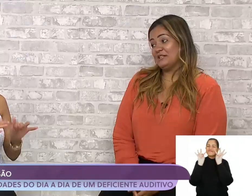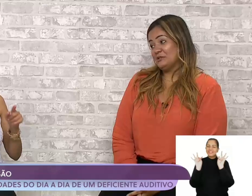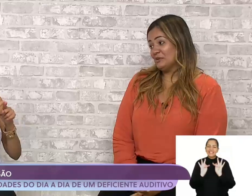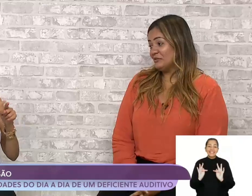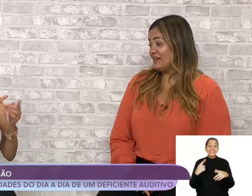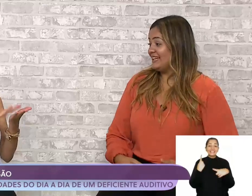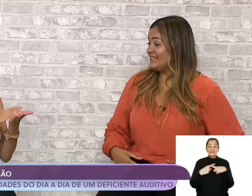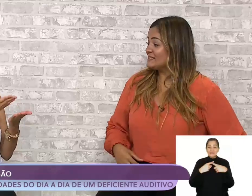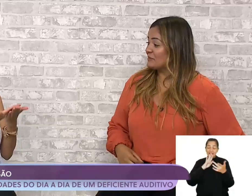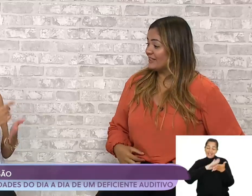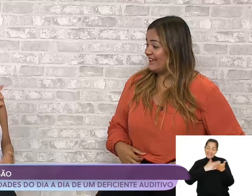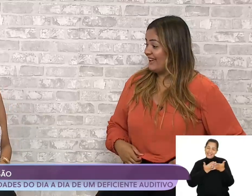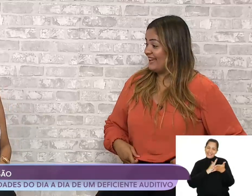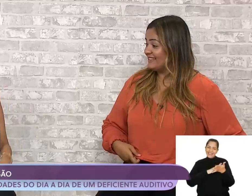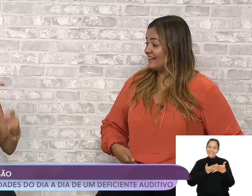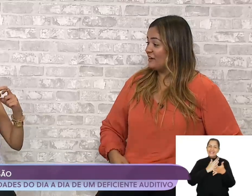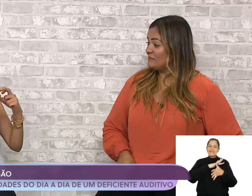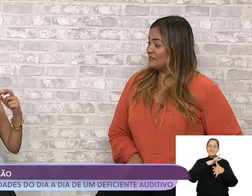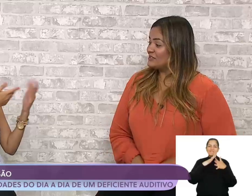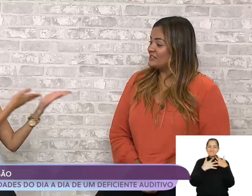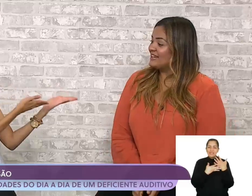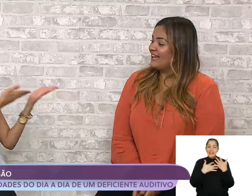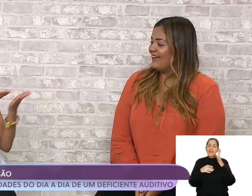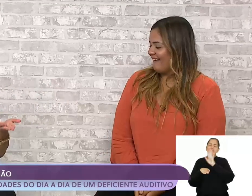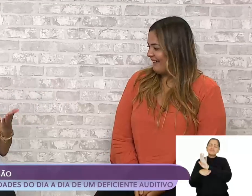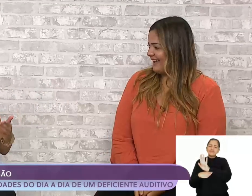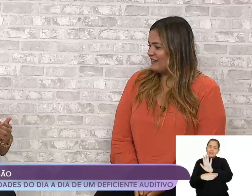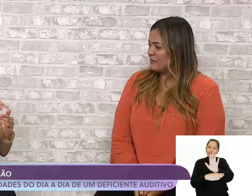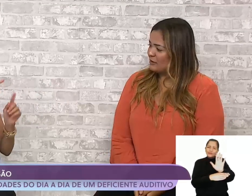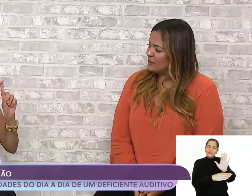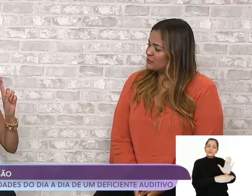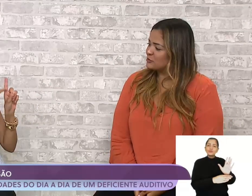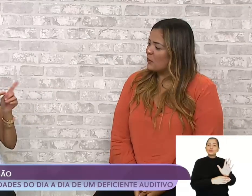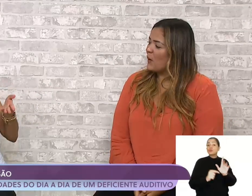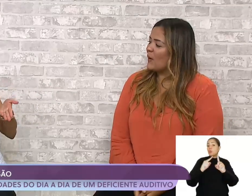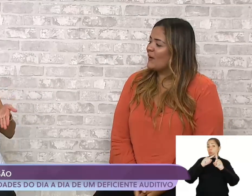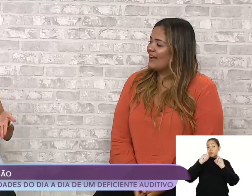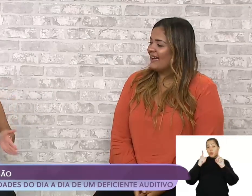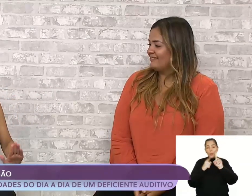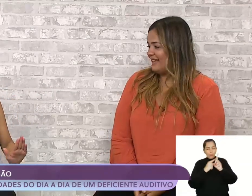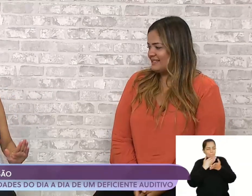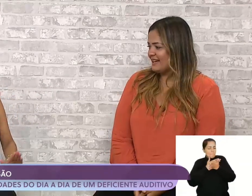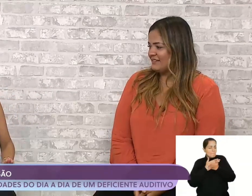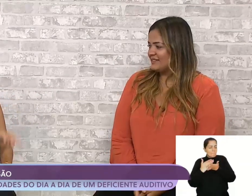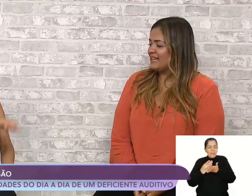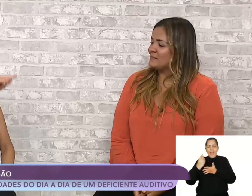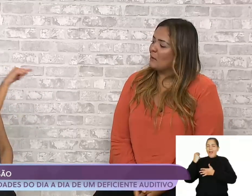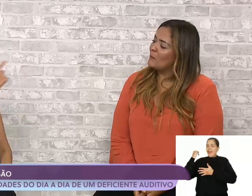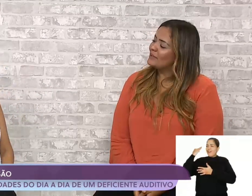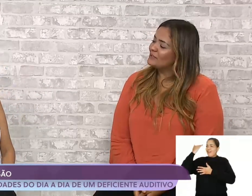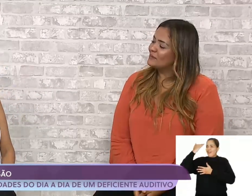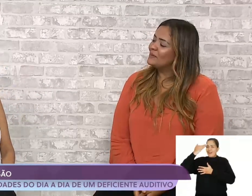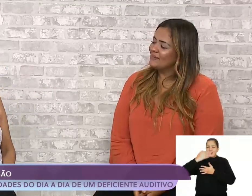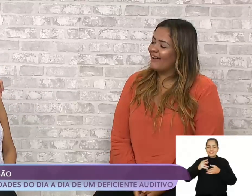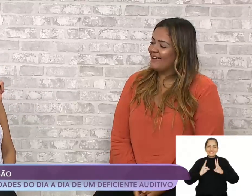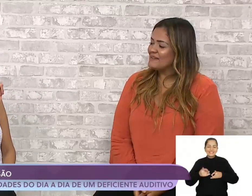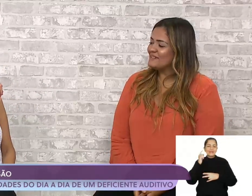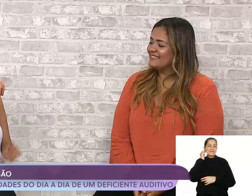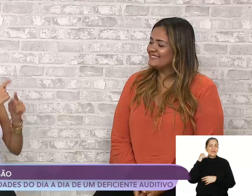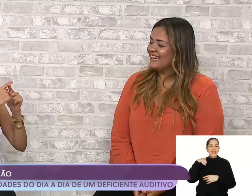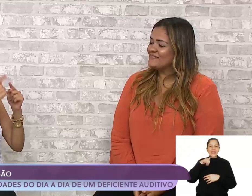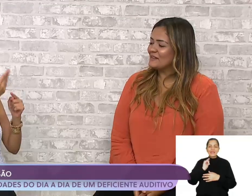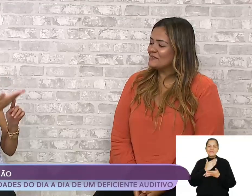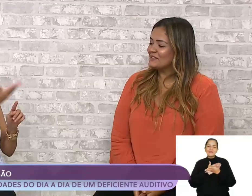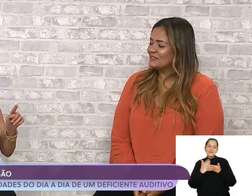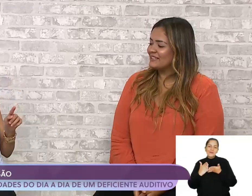Eu me senti muito feliz, porque a intérprete me ajudou desde a gravidez, me acompanhou, a